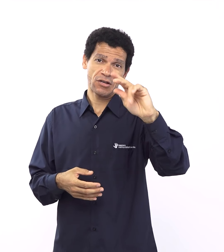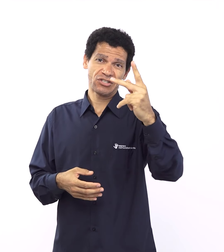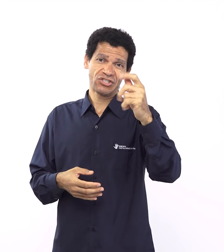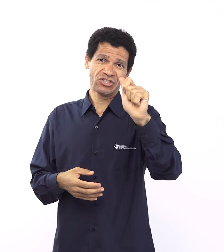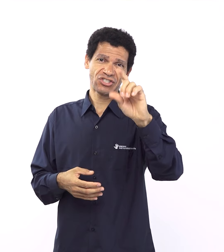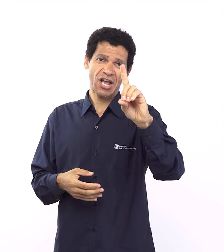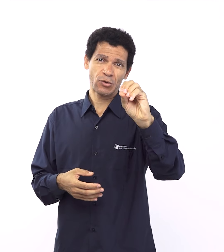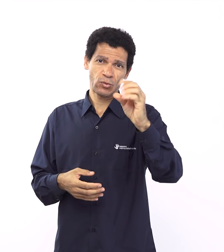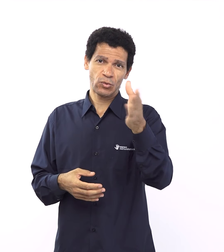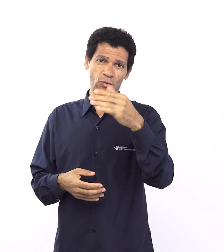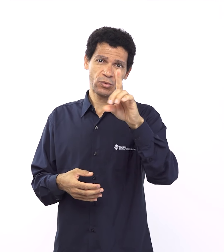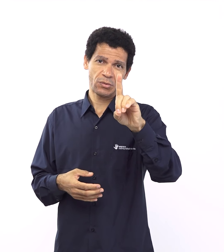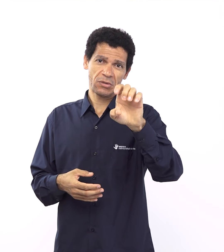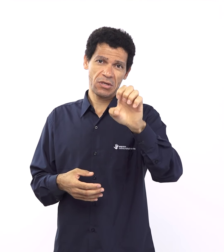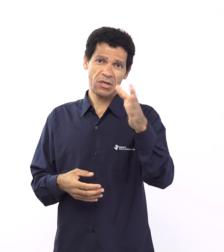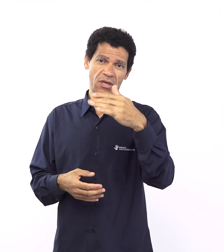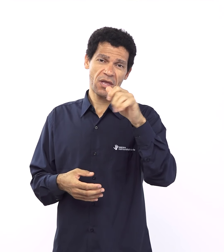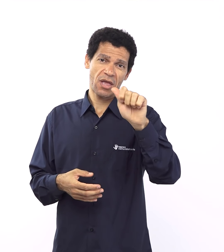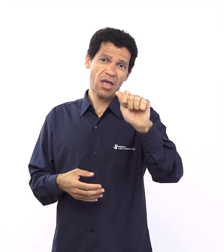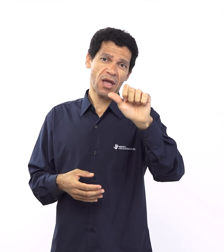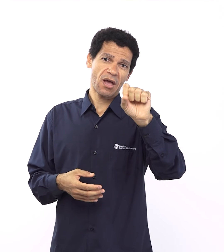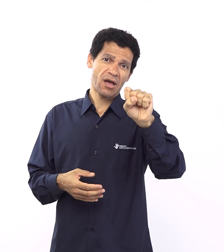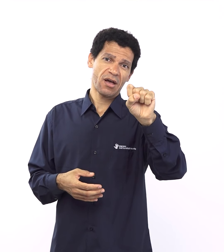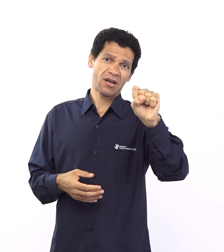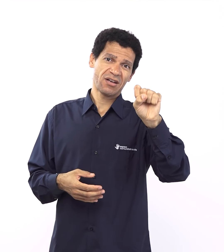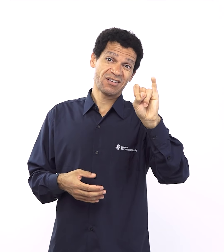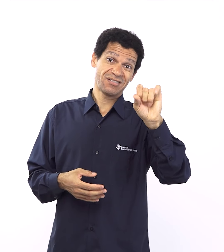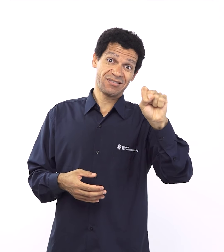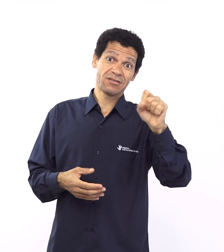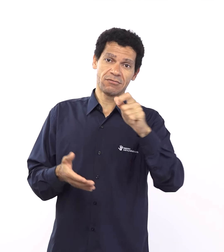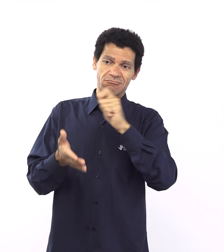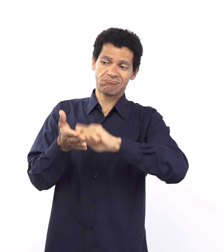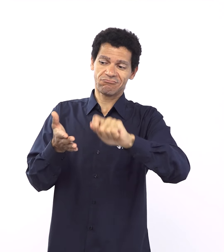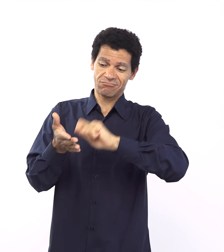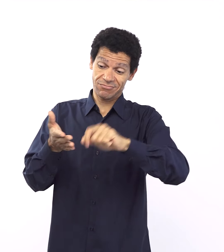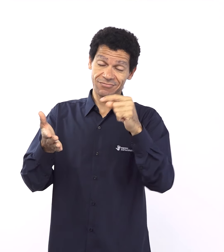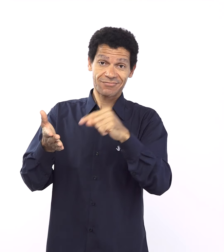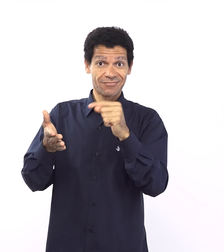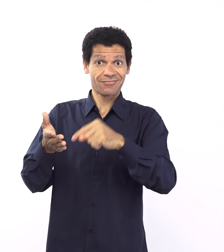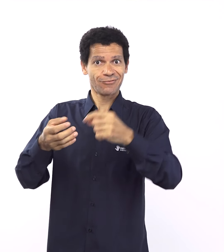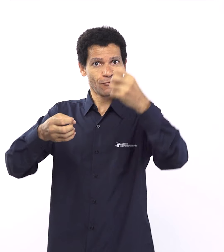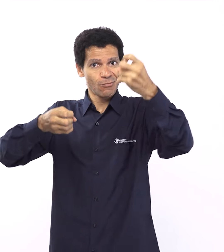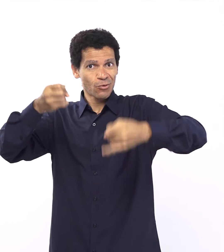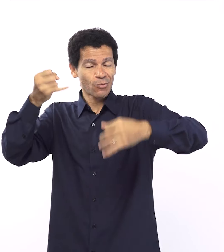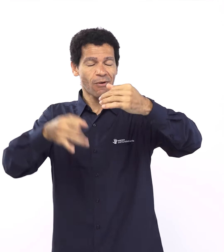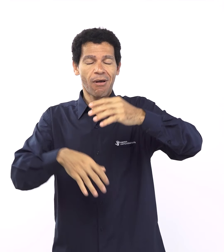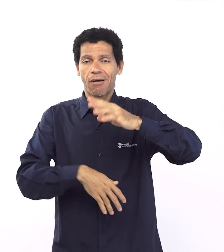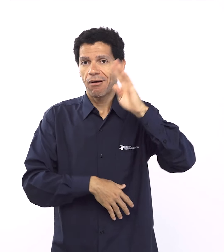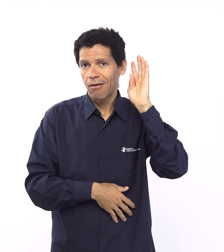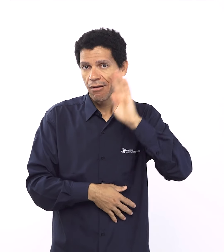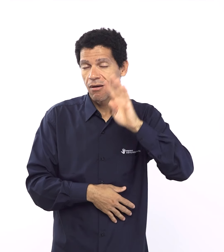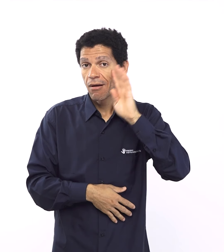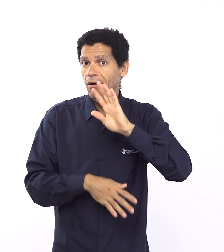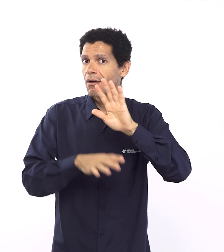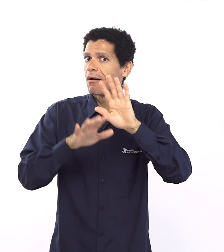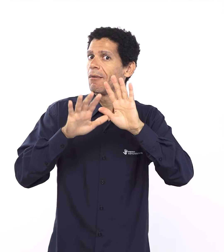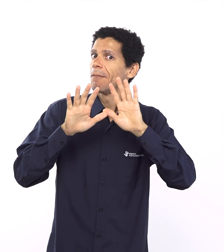começam a brigar e há uma reviravolta quando os filhos são retratados como animais, se